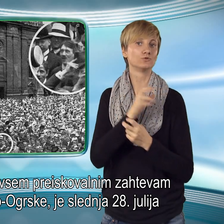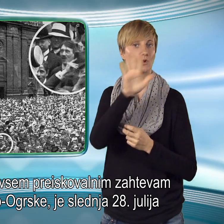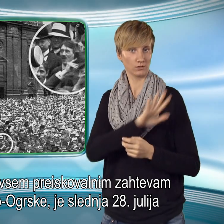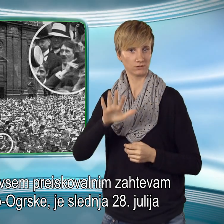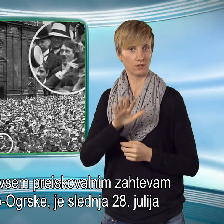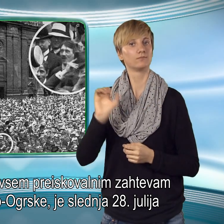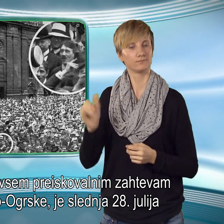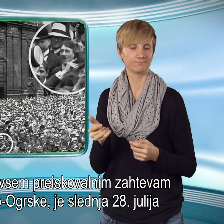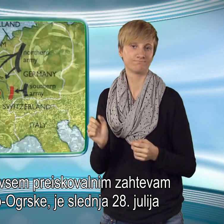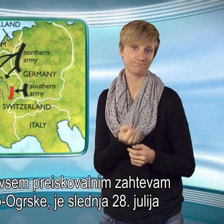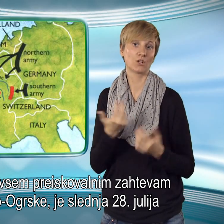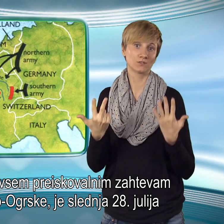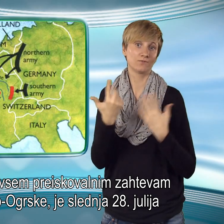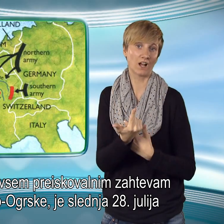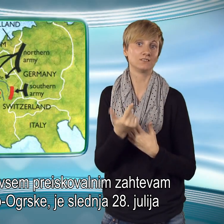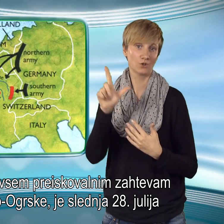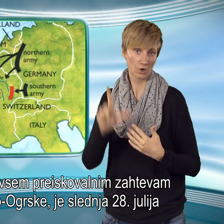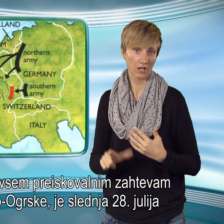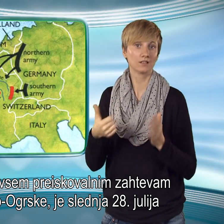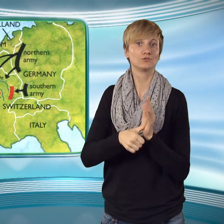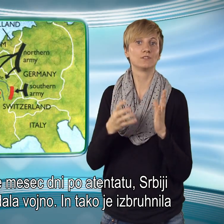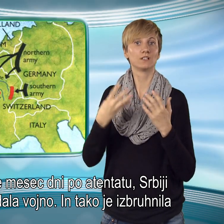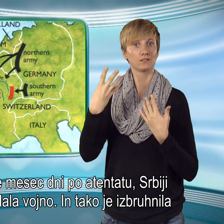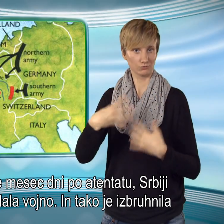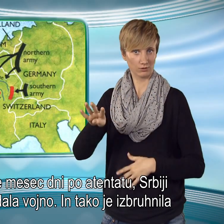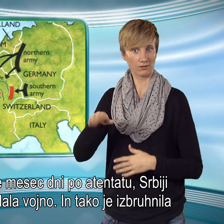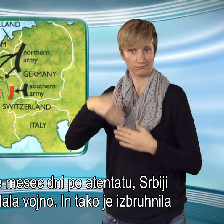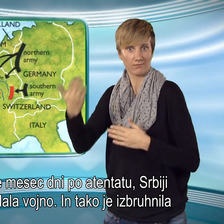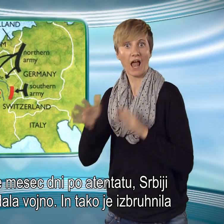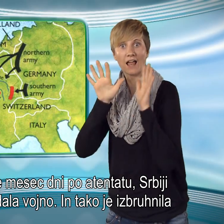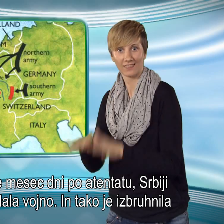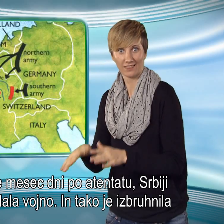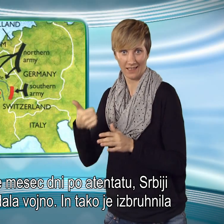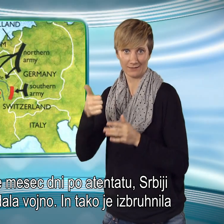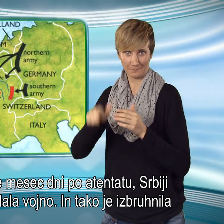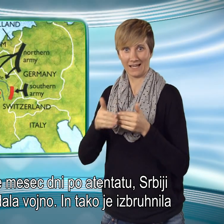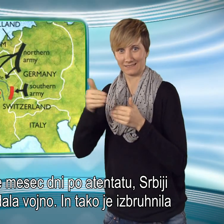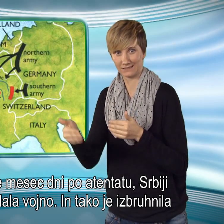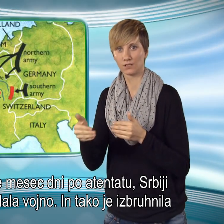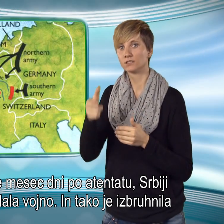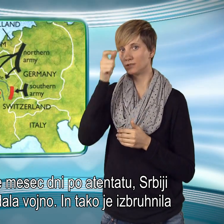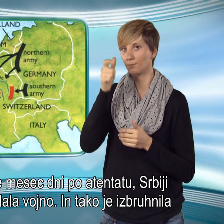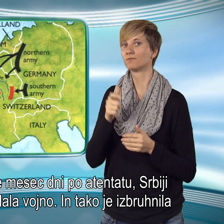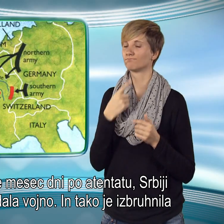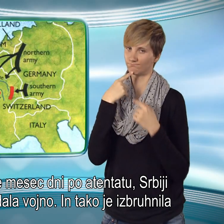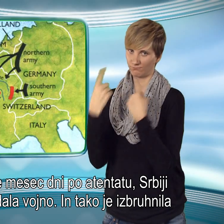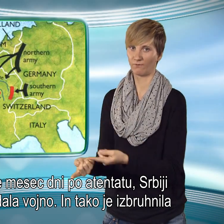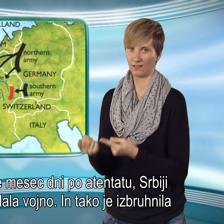zahtevama Avstro-Ogrske, je slednja 28. julja 1914, le mesec dni po atentatu,